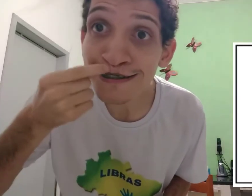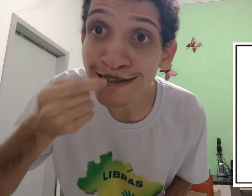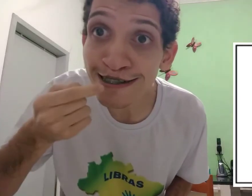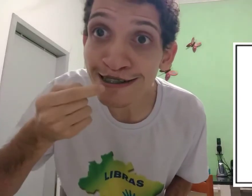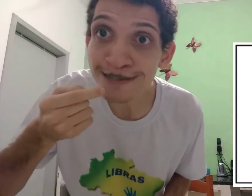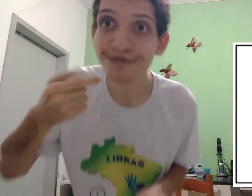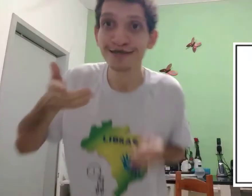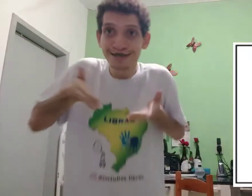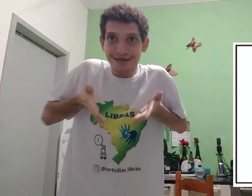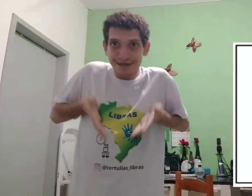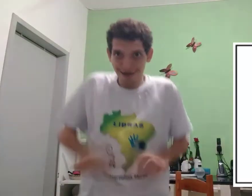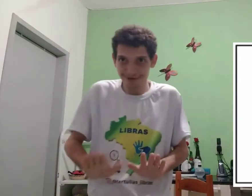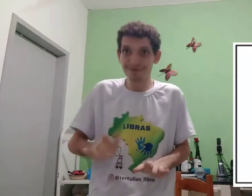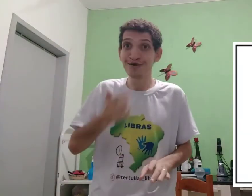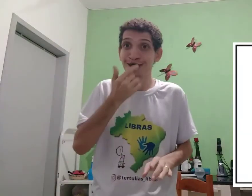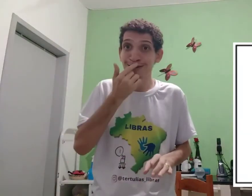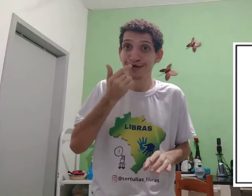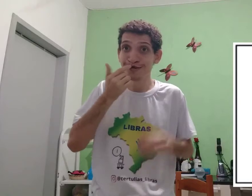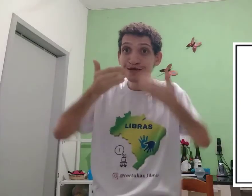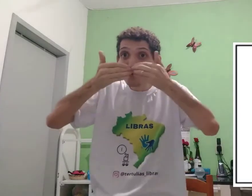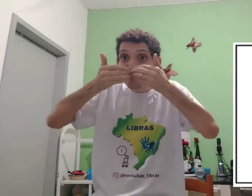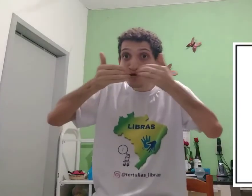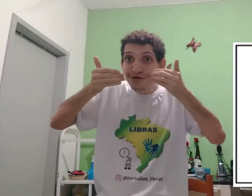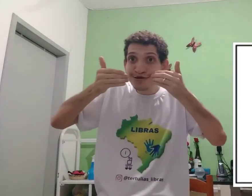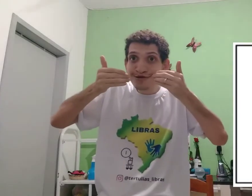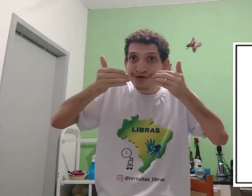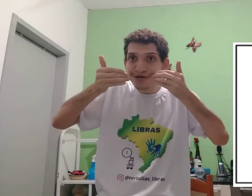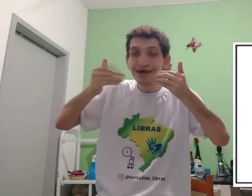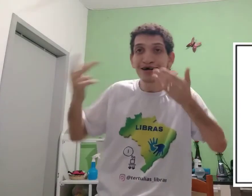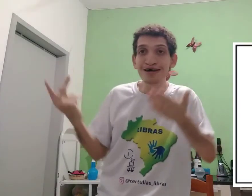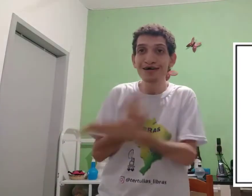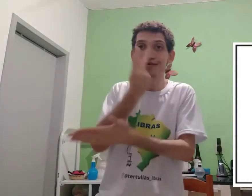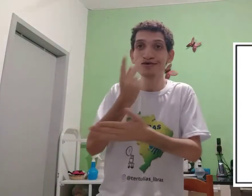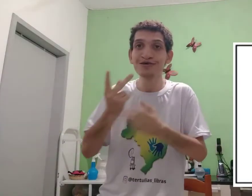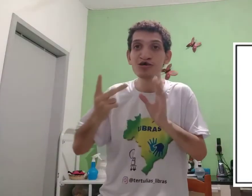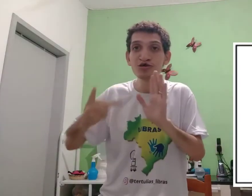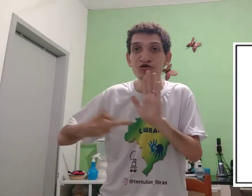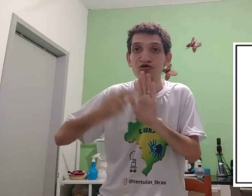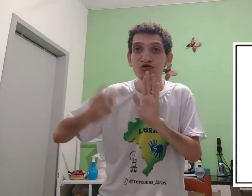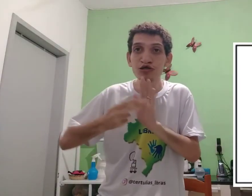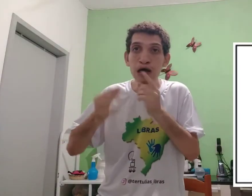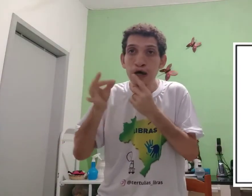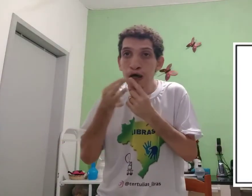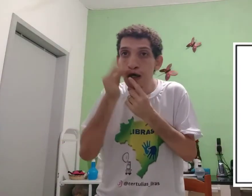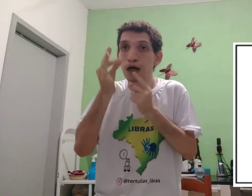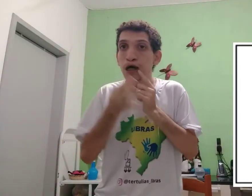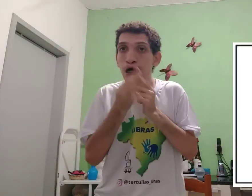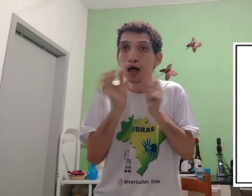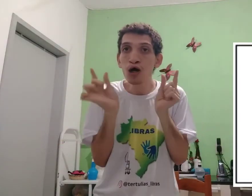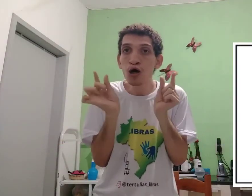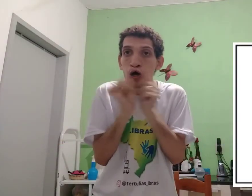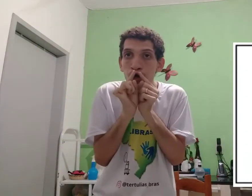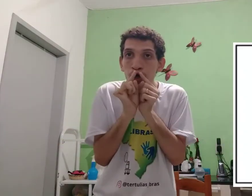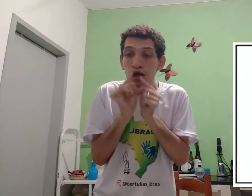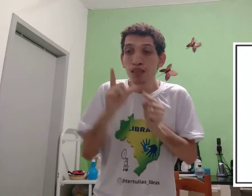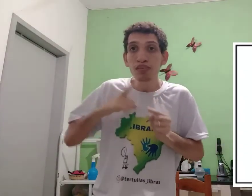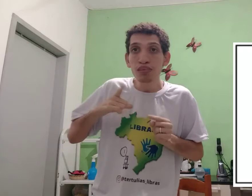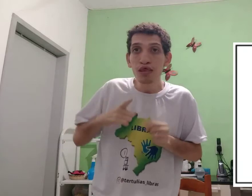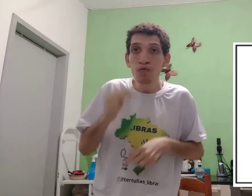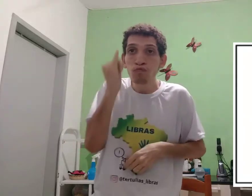Isso daqui. Eu nasci com lábios separados, textura lábio palatina, cirurgia